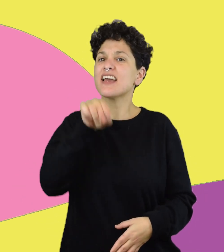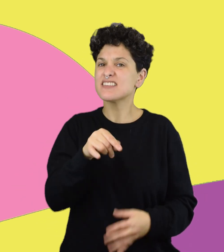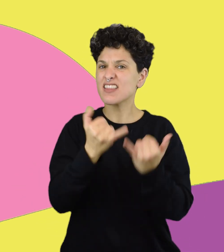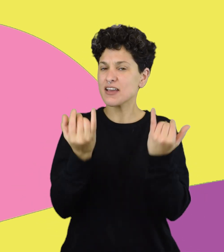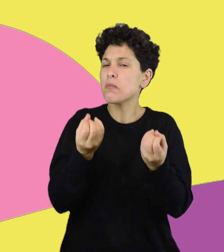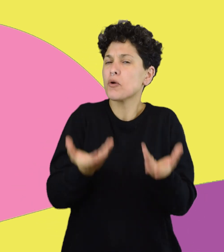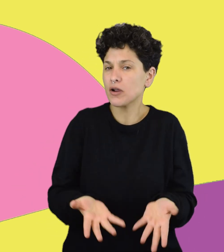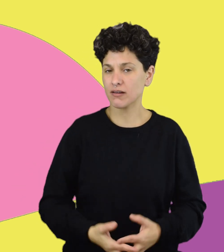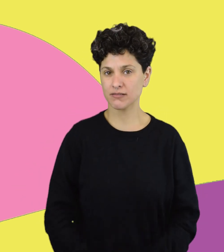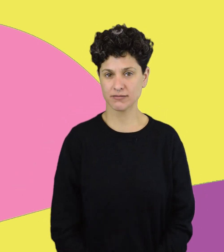¿Cuándo